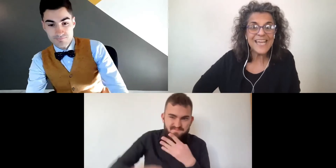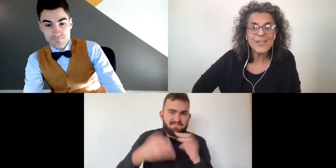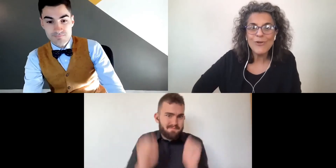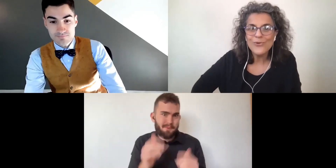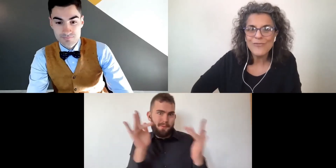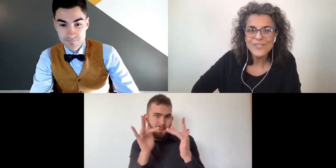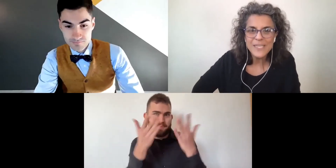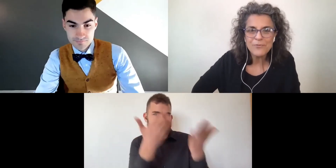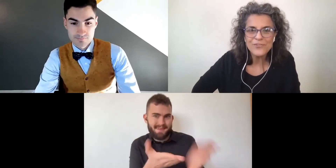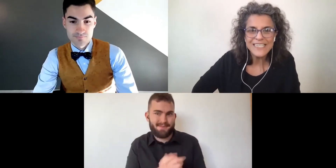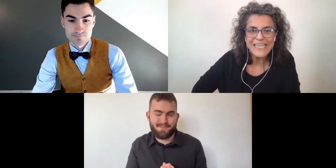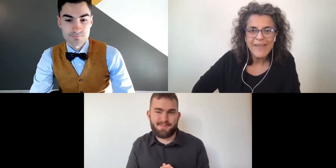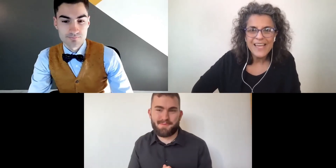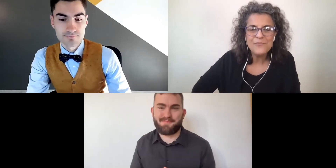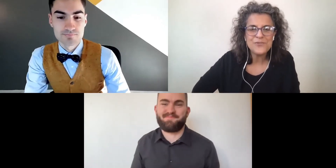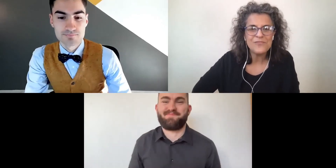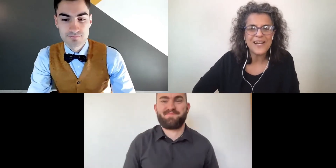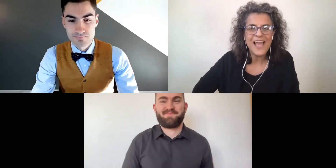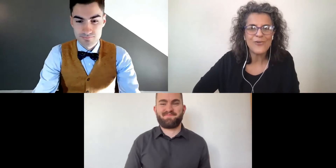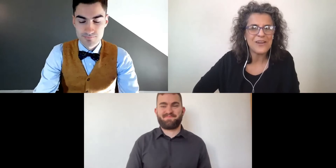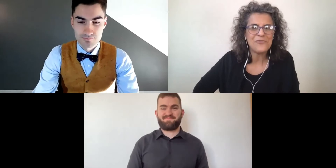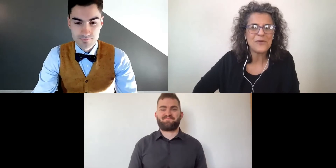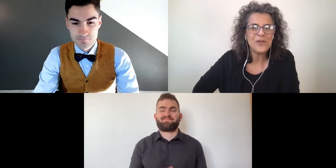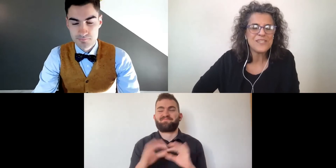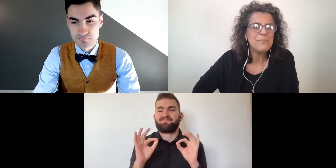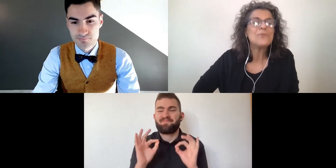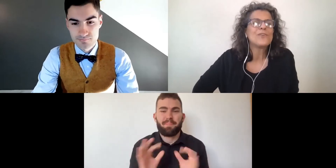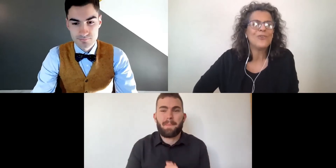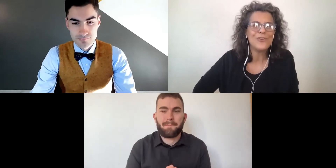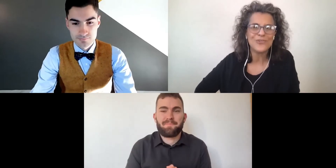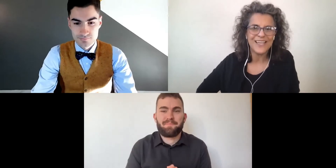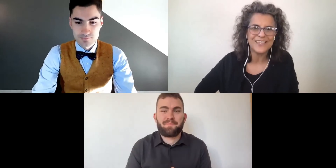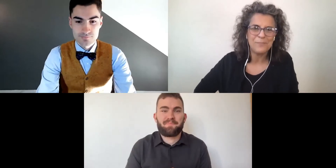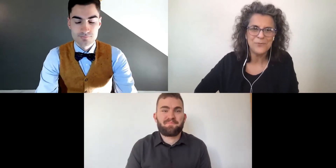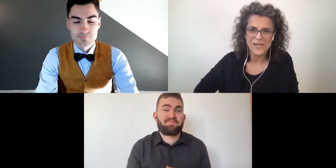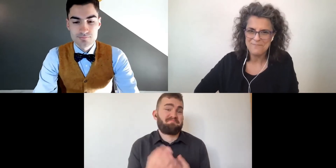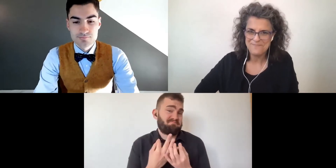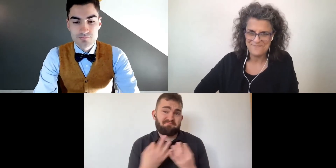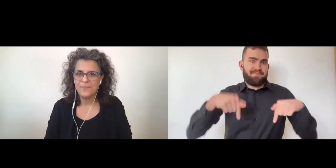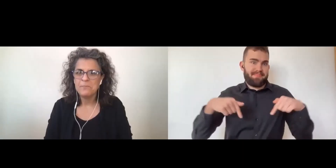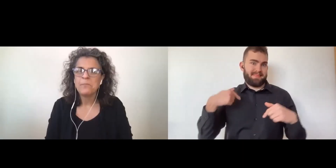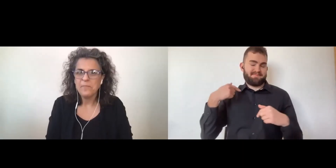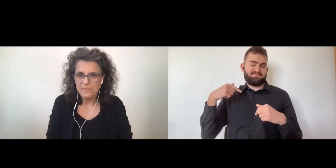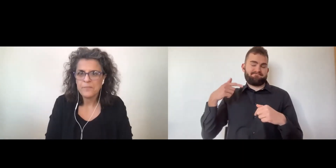E se qualcuno ha voglia di approfondire il visual vernacular o fare qualcosa in più, lo contatti pure.